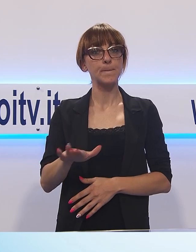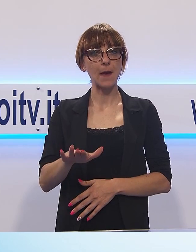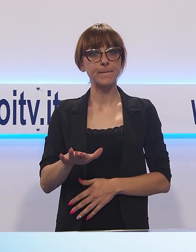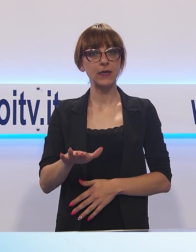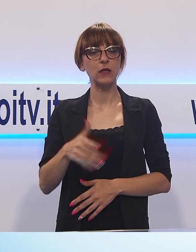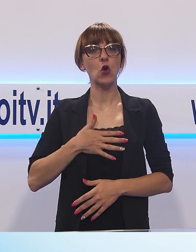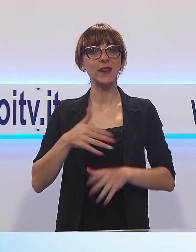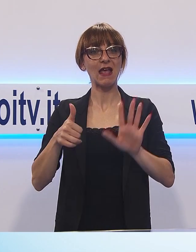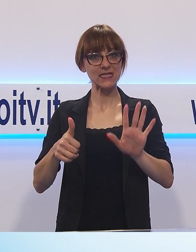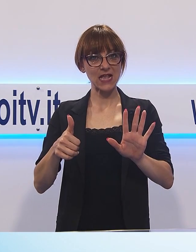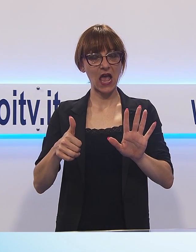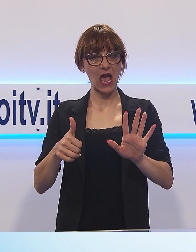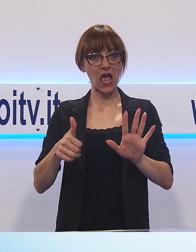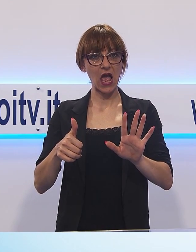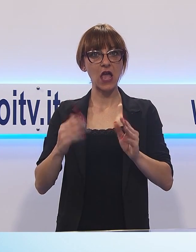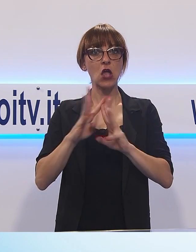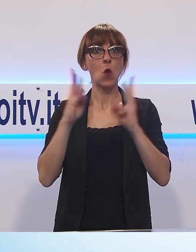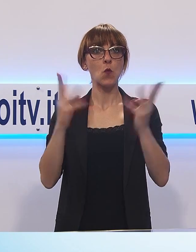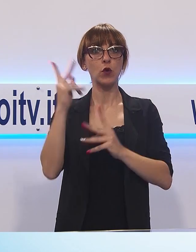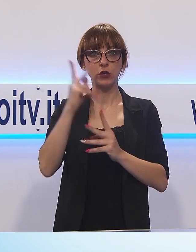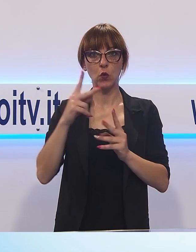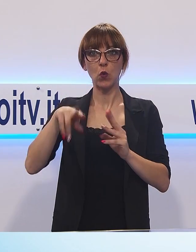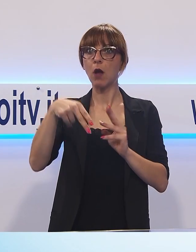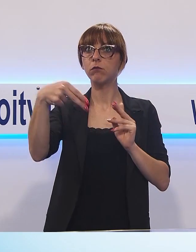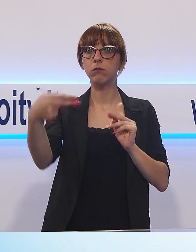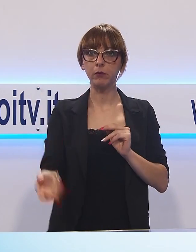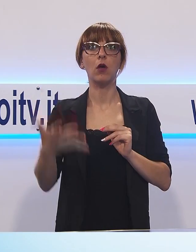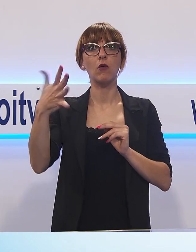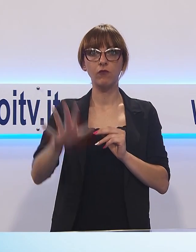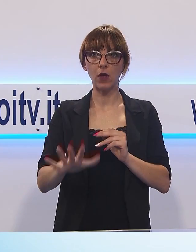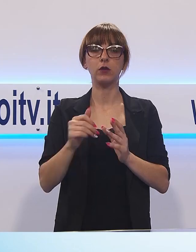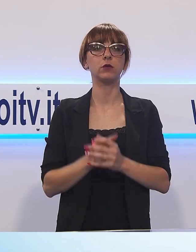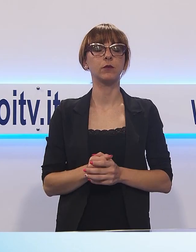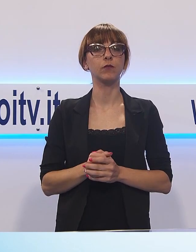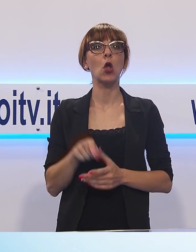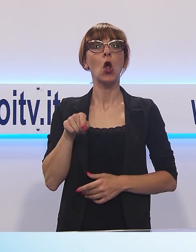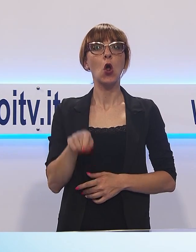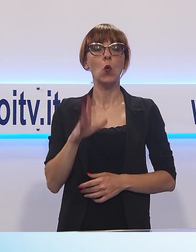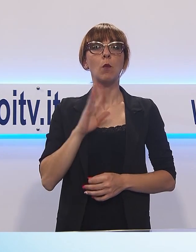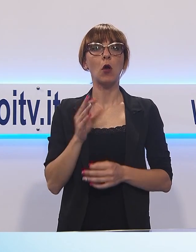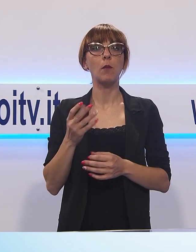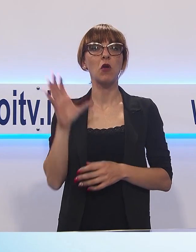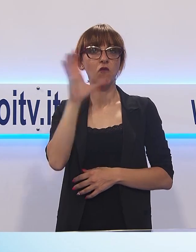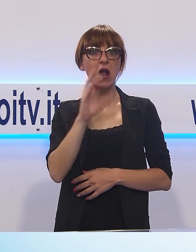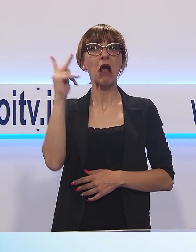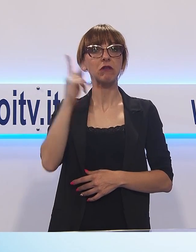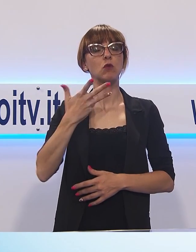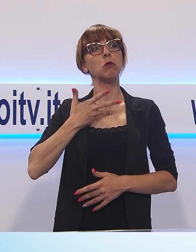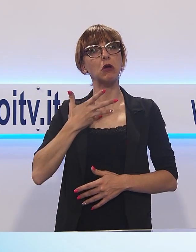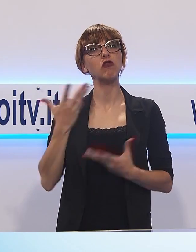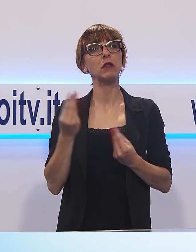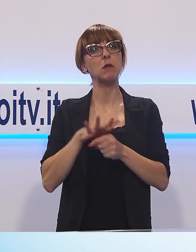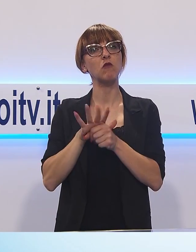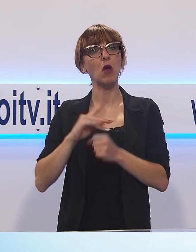di un bambino di sei anni, un bambino francese, in vacanza a Lucca con la sua famiglia. Il fatto è accaduto alla